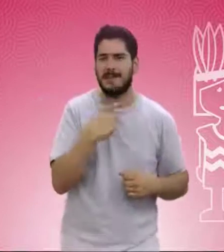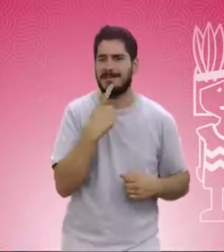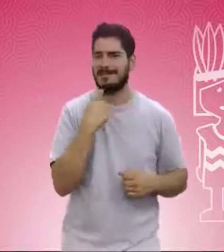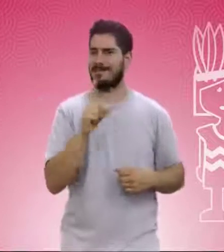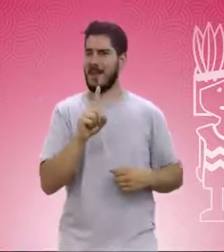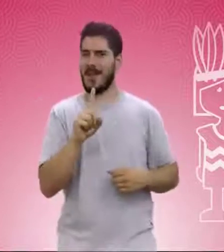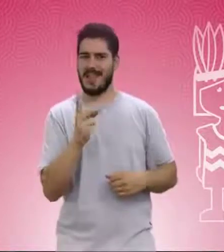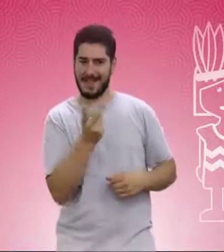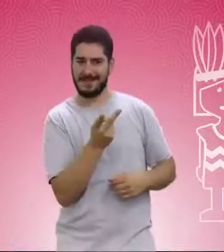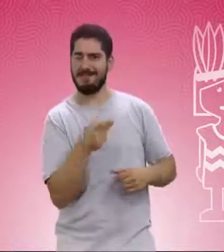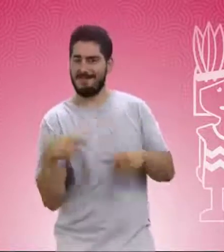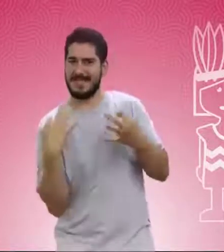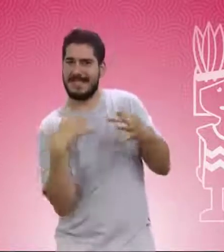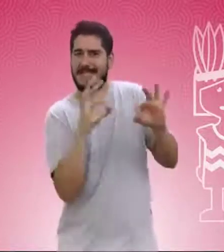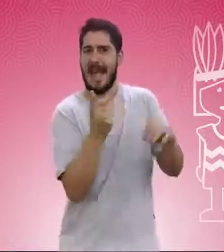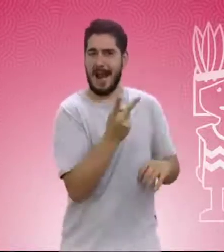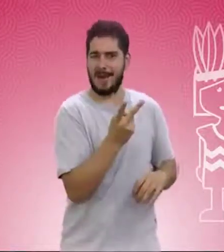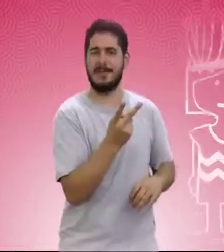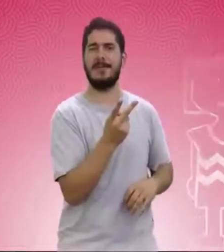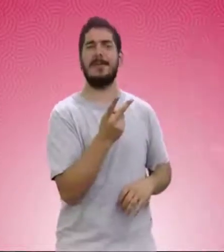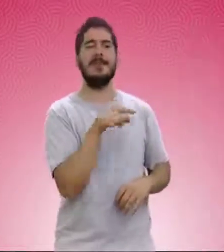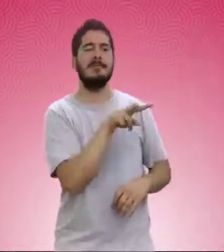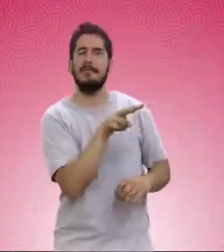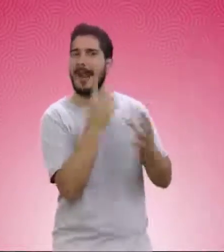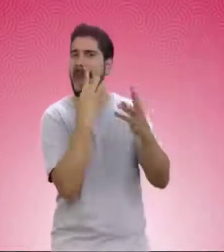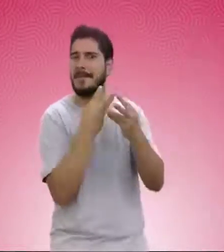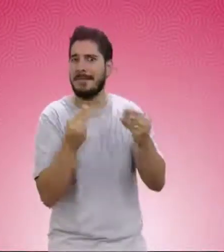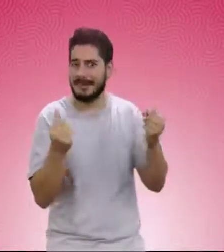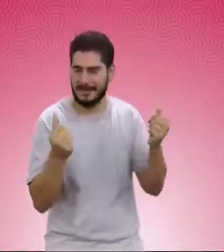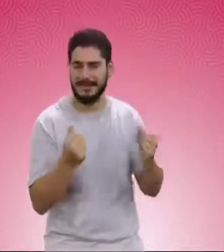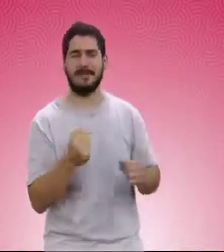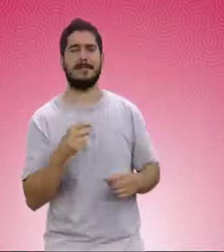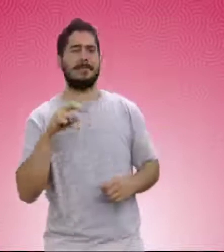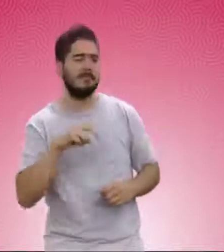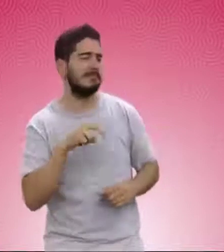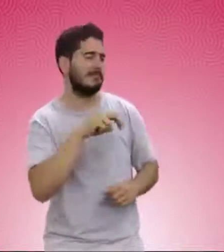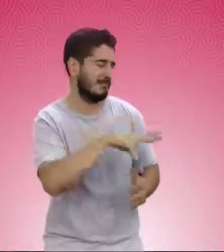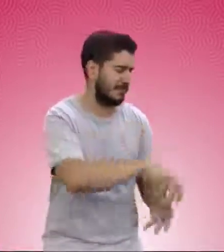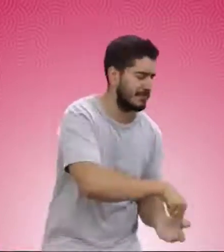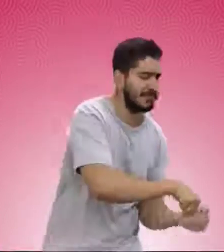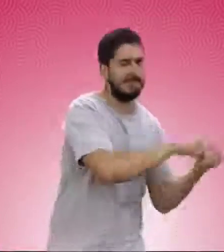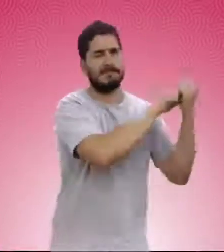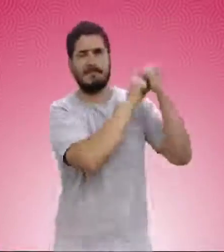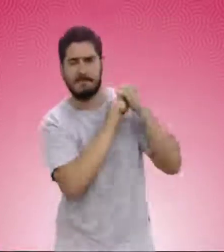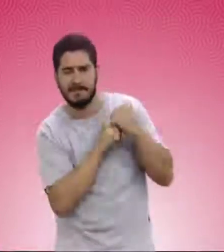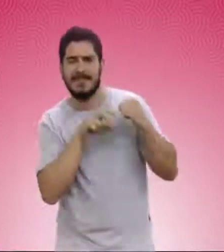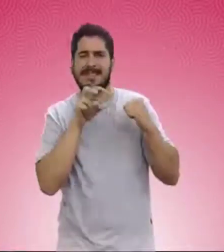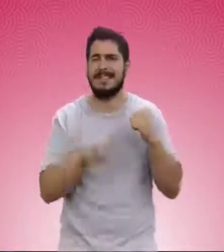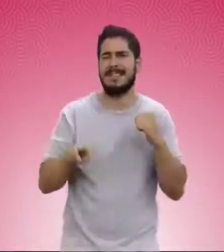está el animal. Pero no se da cuenta que había salvado a las dos porque ellas eran invisibles. Entonces toma el animal y sigue caminando.